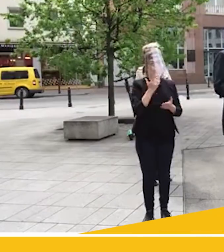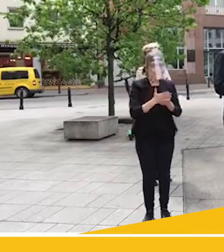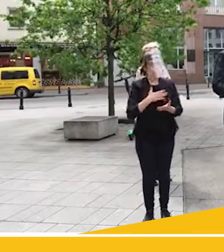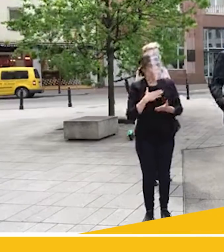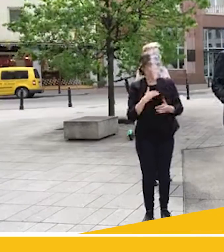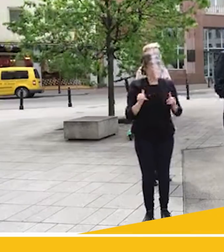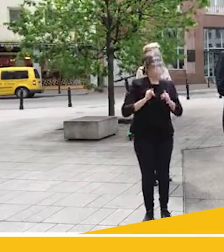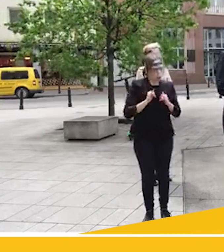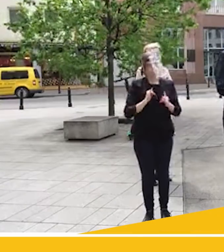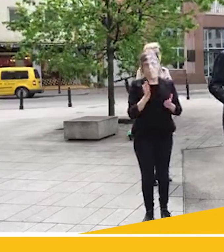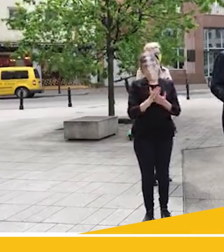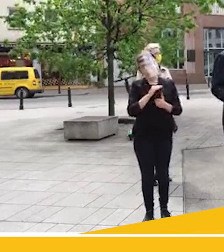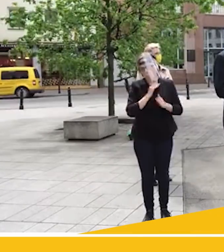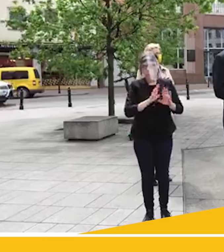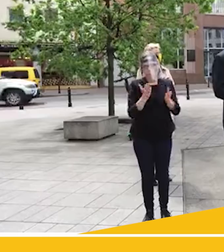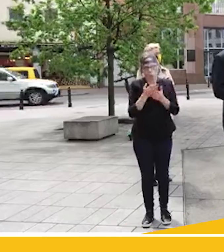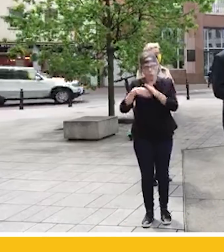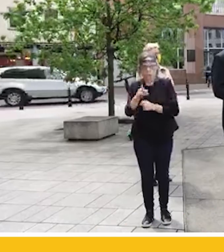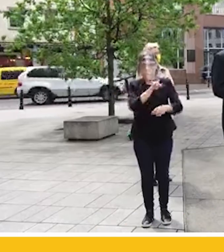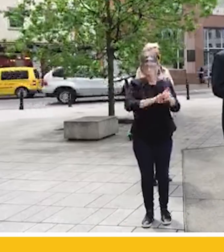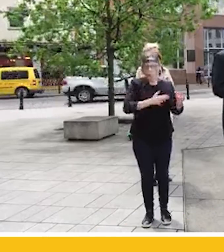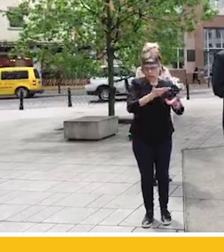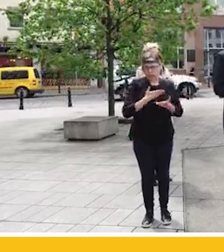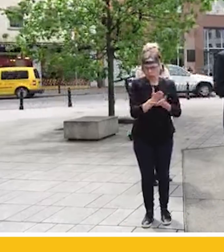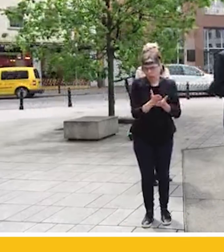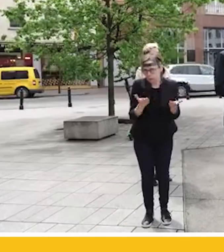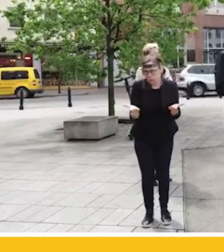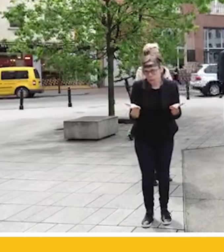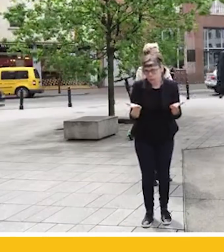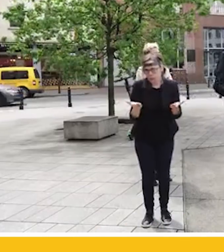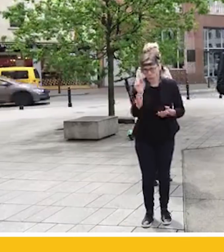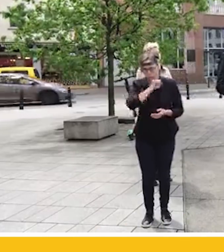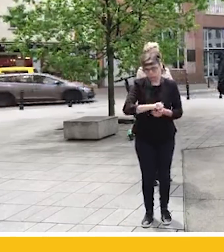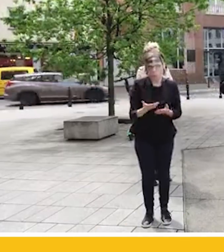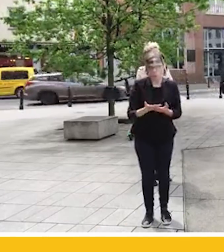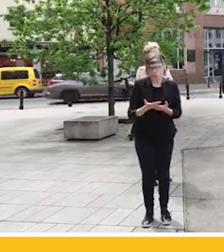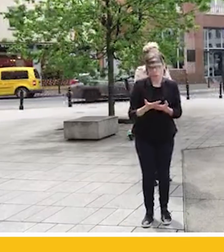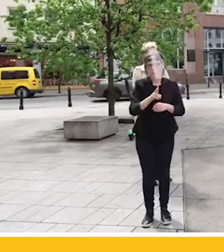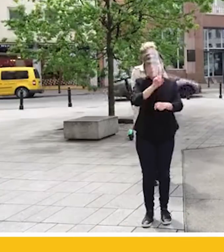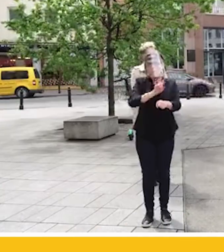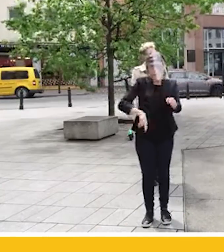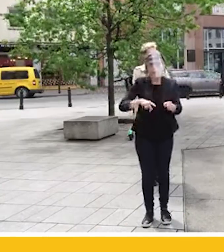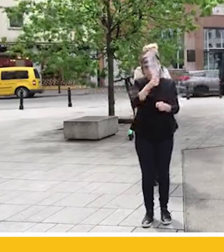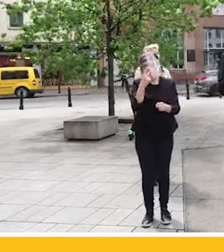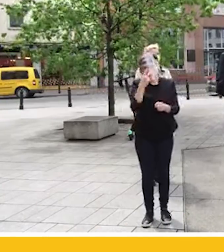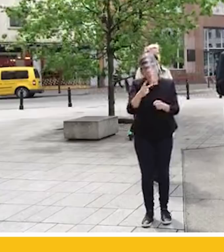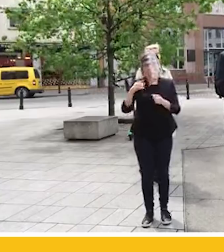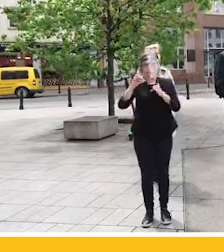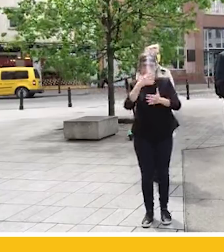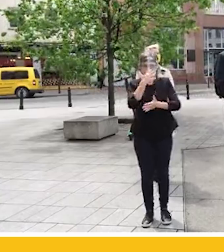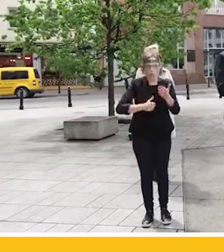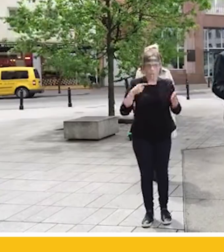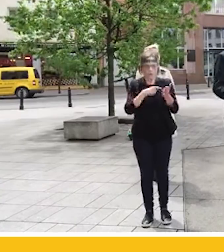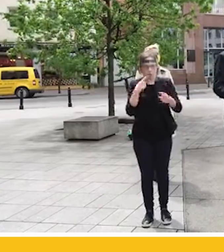już dojdzie do wniosku, że się nasiedział, to wyjść. Policja świadczy takie usługi. To jest bzdura. Policja jest wykorzystywana dzisiaj do celów politycznych i wielu